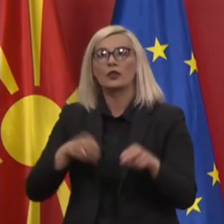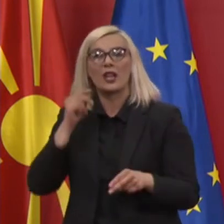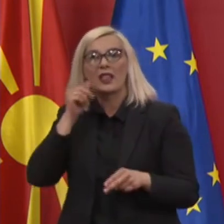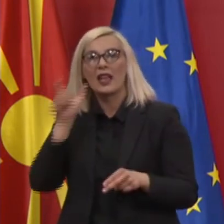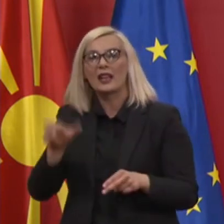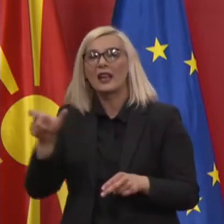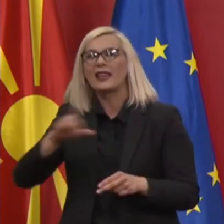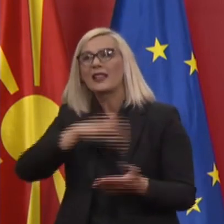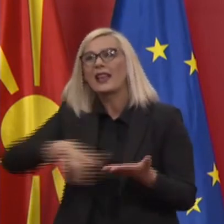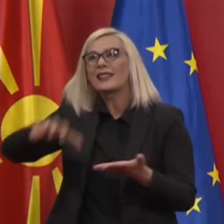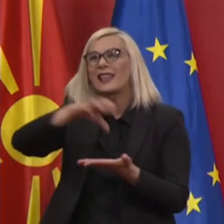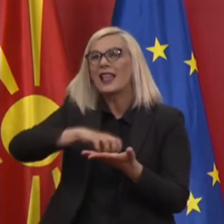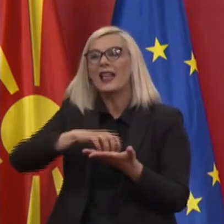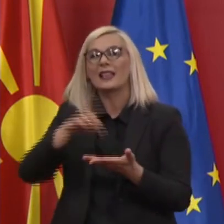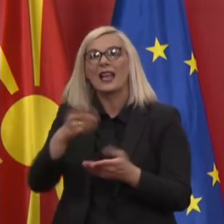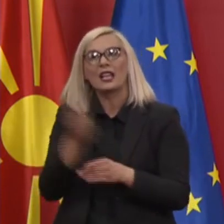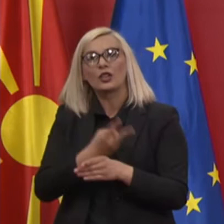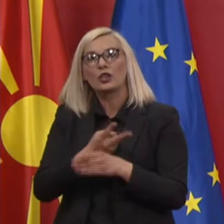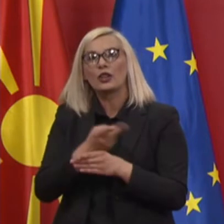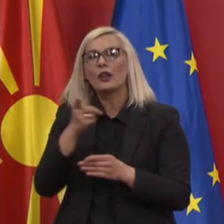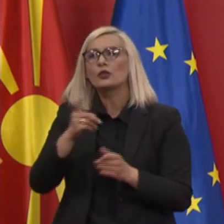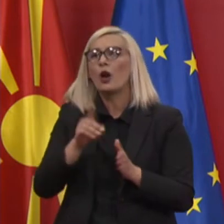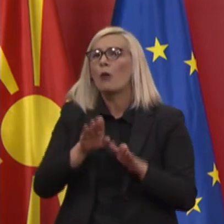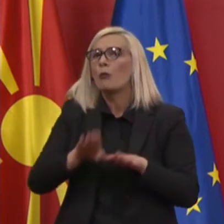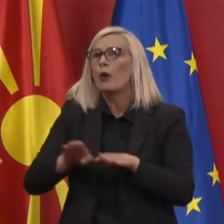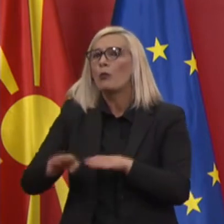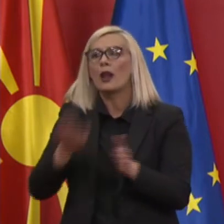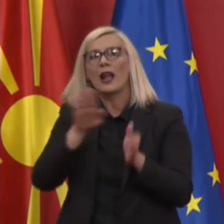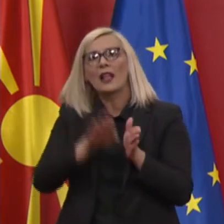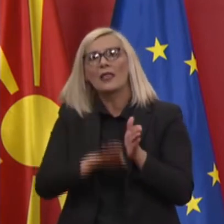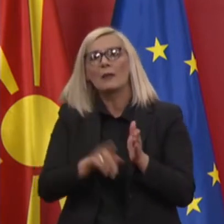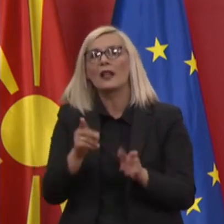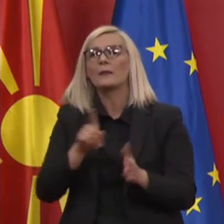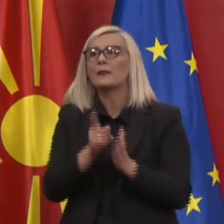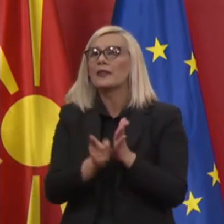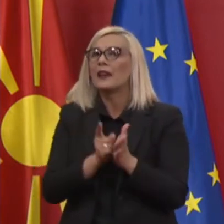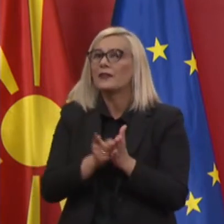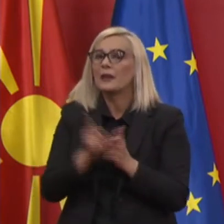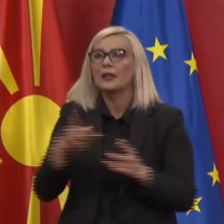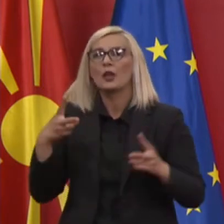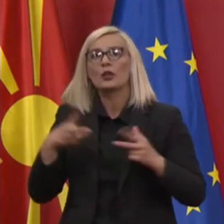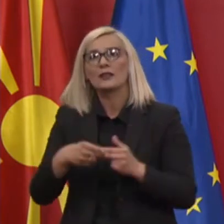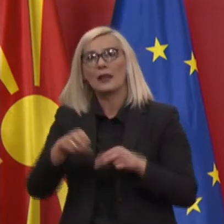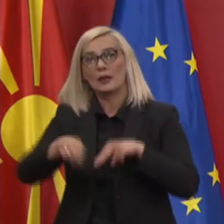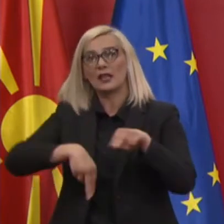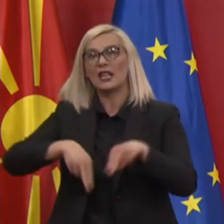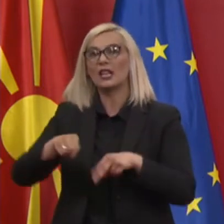целата територија на државата со постепено намалување на времето за забрана на движење.